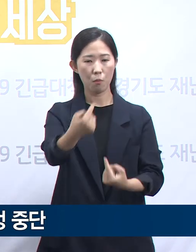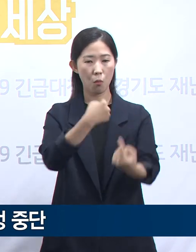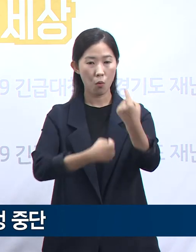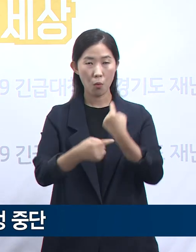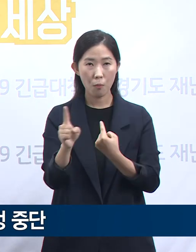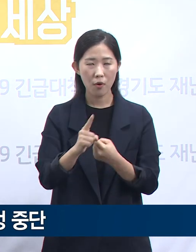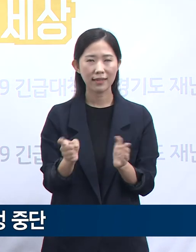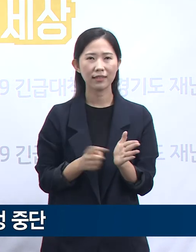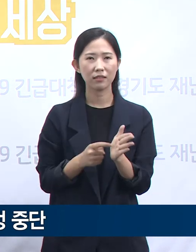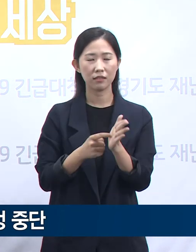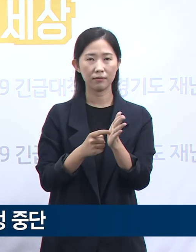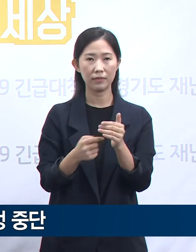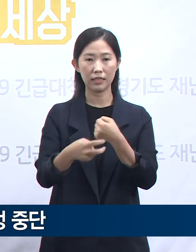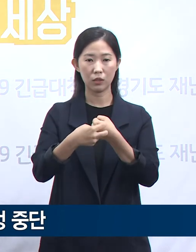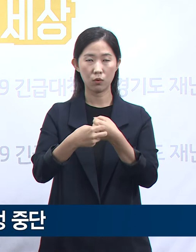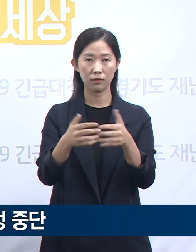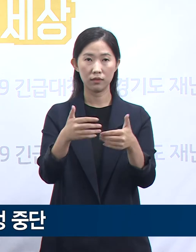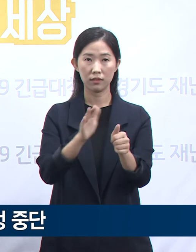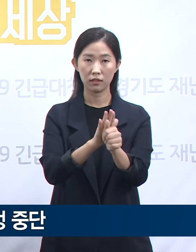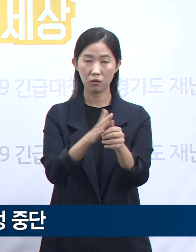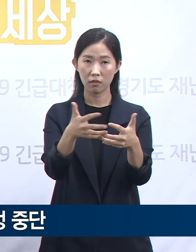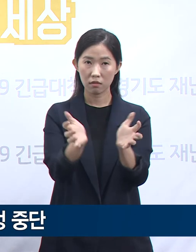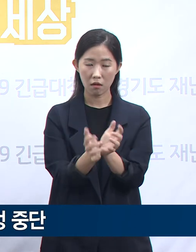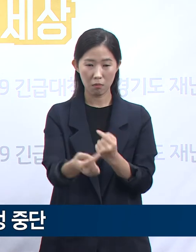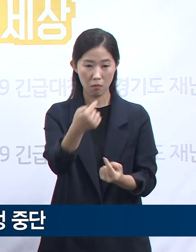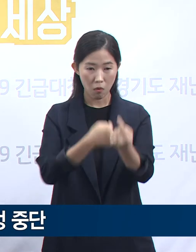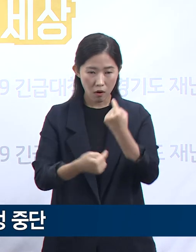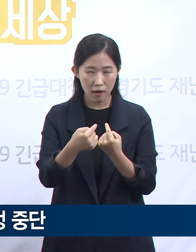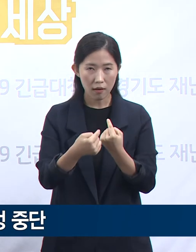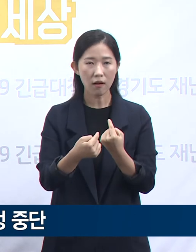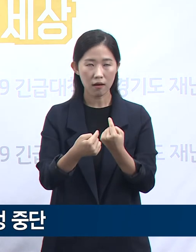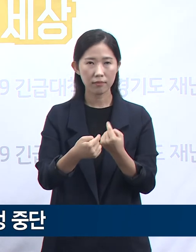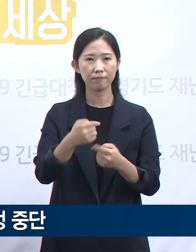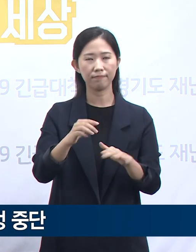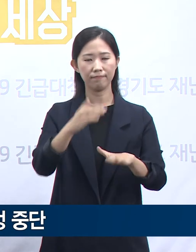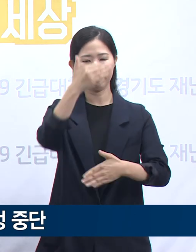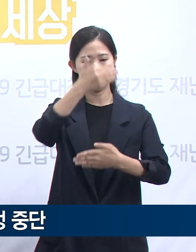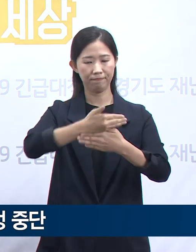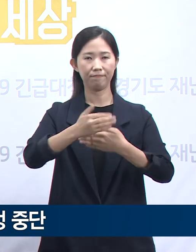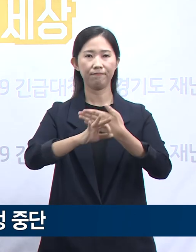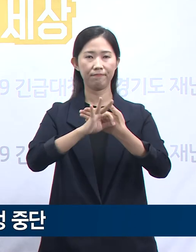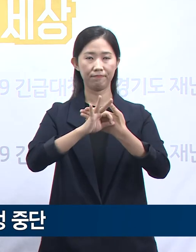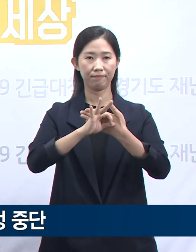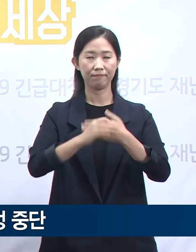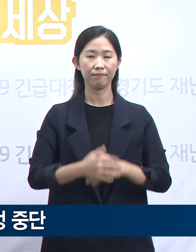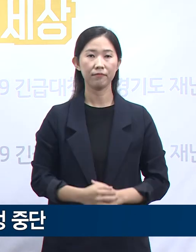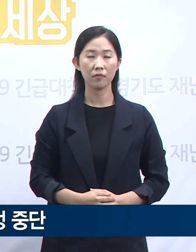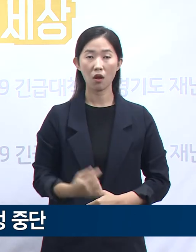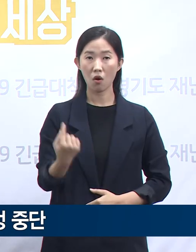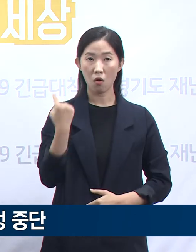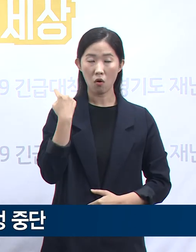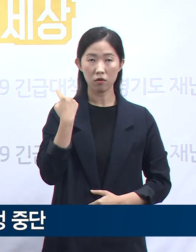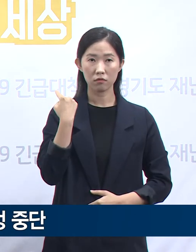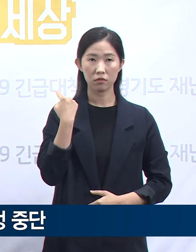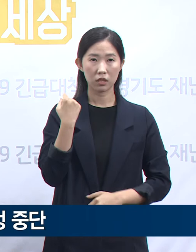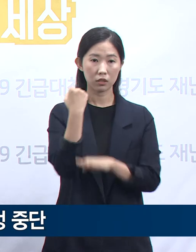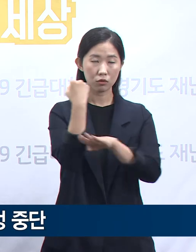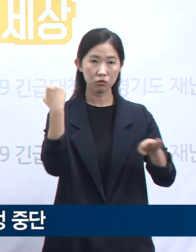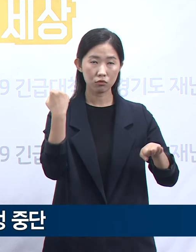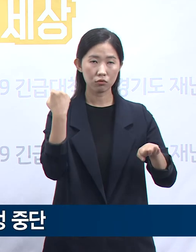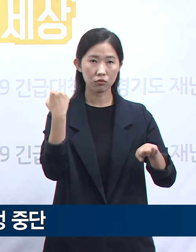모집을 시작한 이후 경기도의 절실한 호수에 어제 16시 기준으로 전문의료인력 총 1